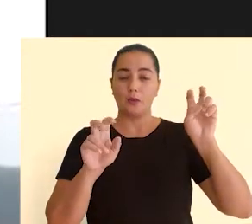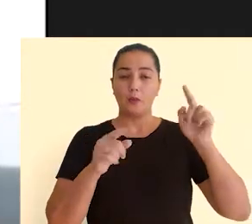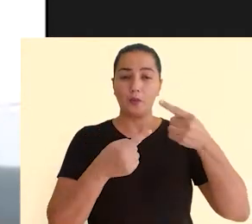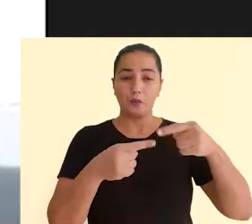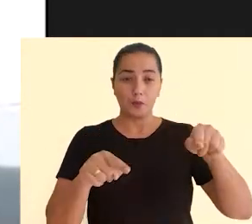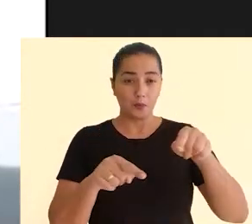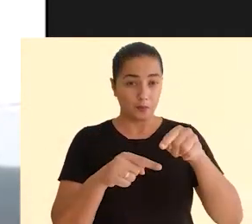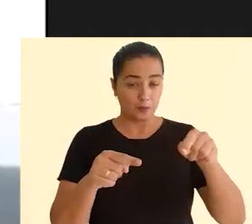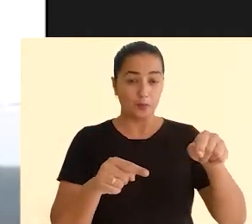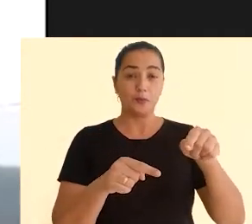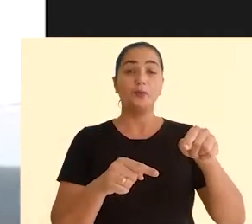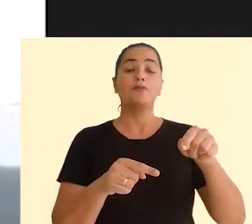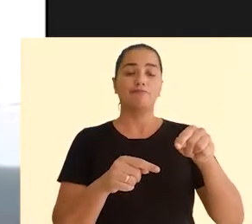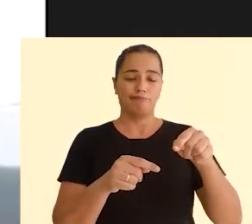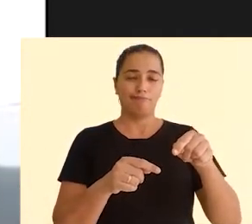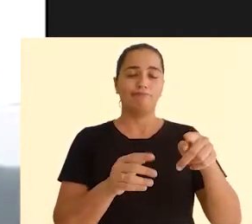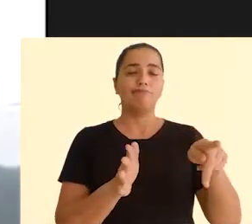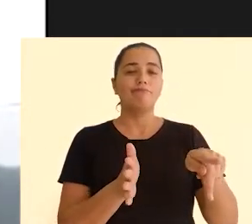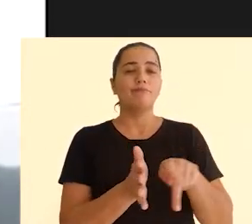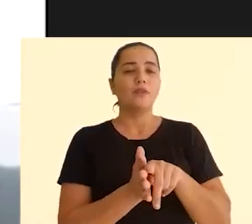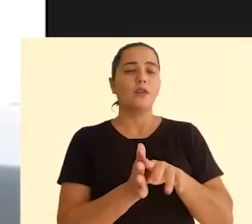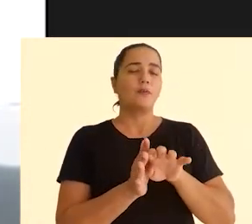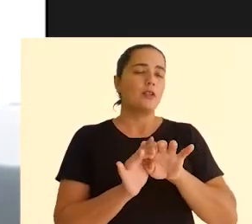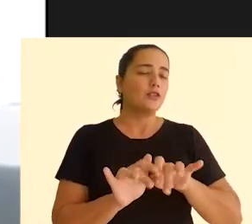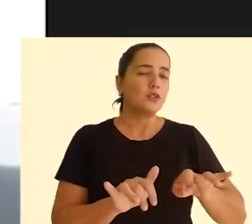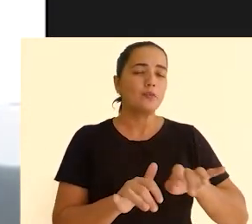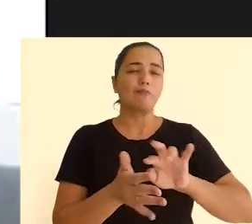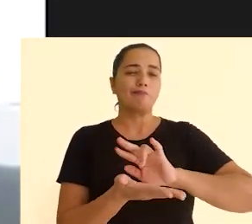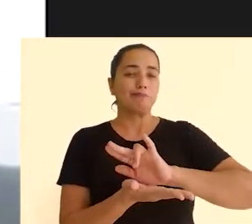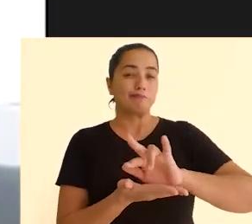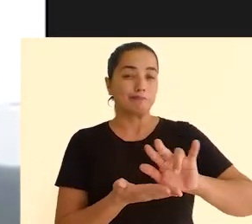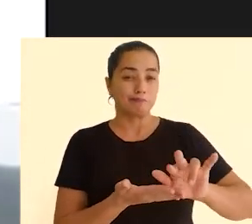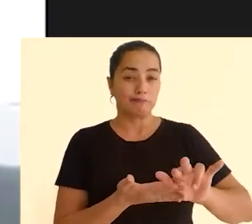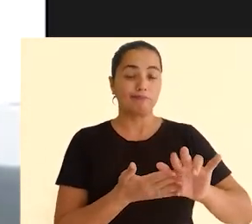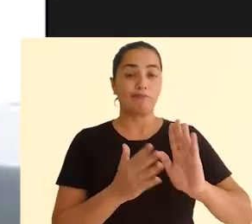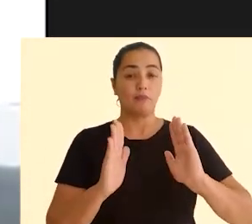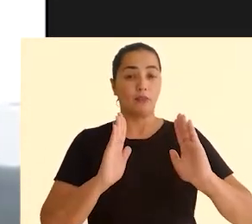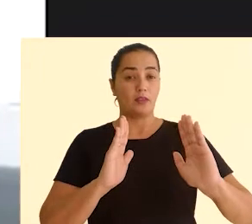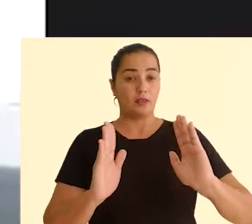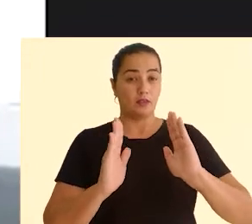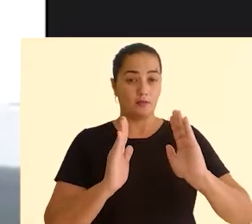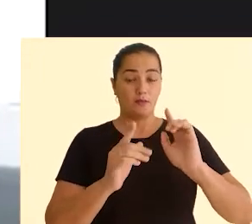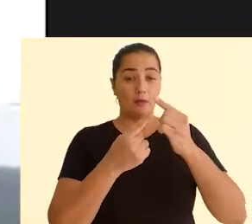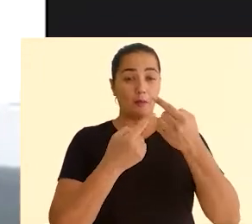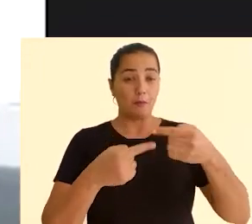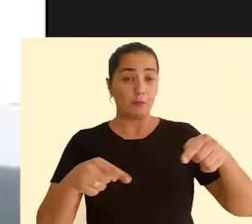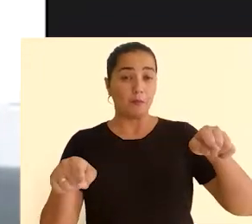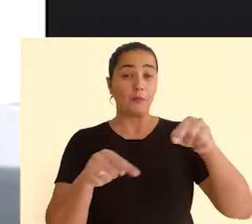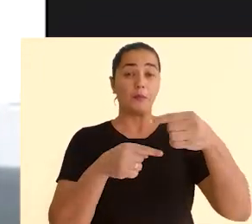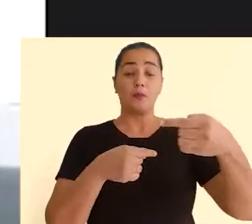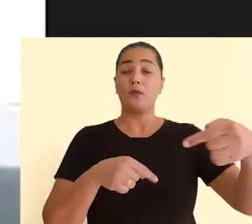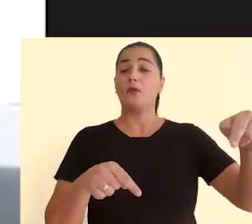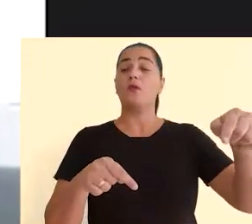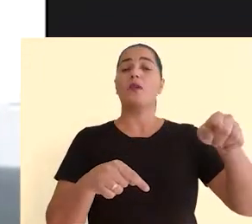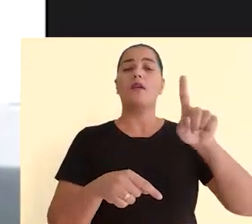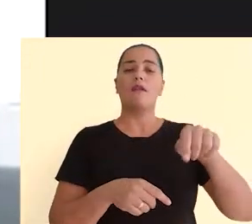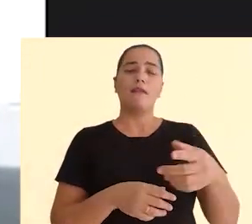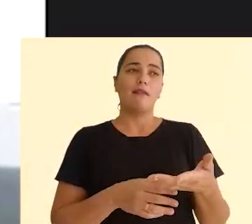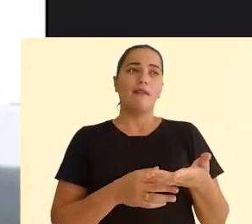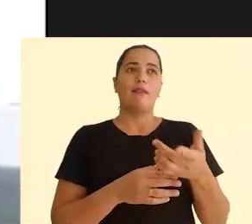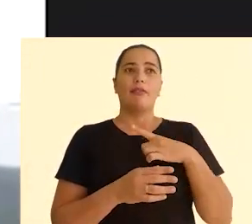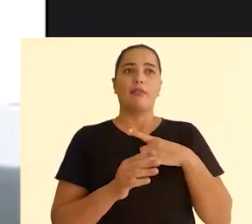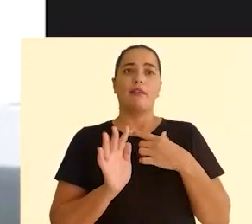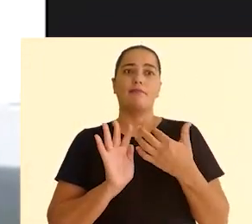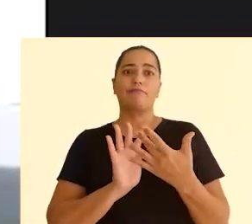instrumental, erudita. E a temporada de concertos é imensa, é vasta, e nós temos,